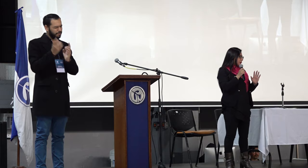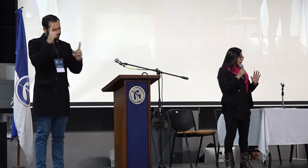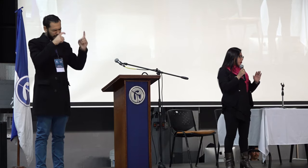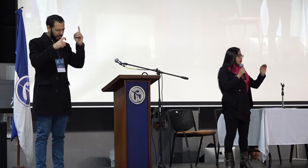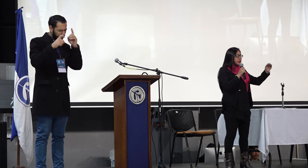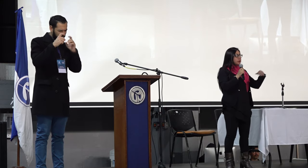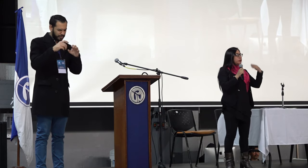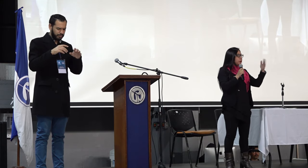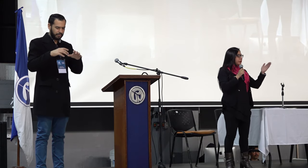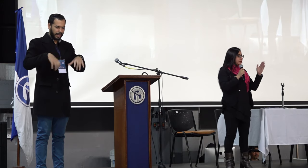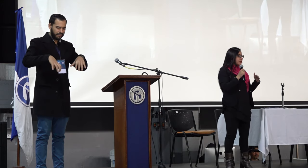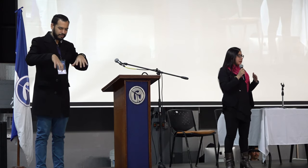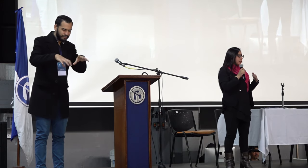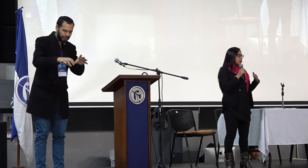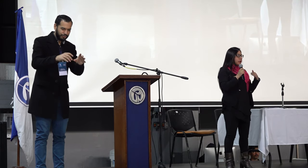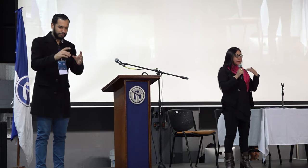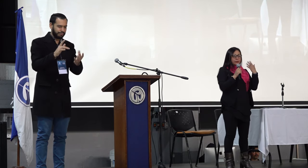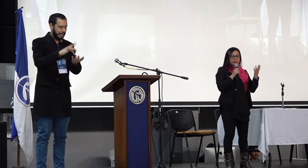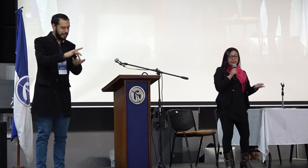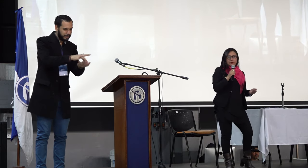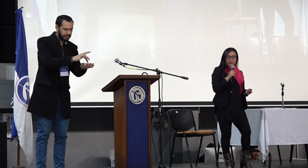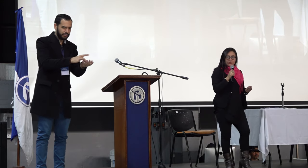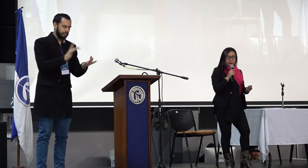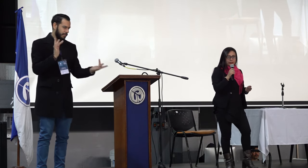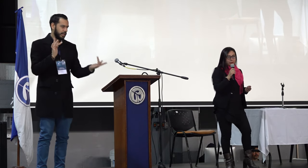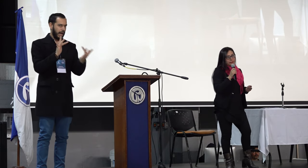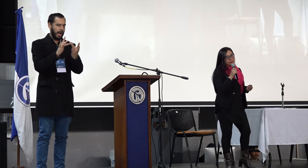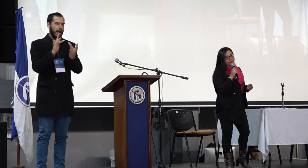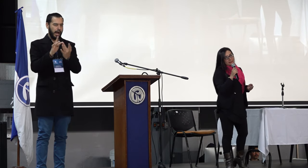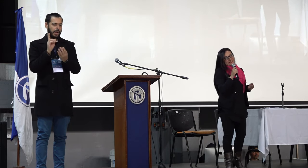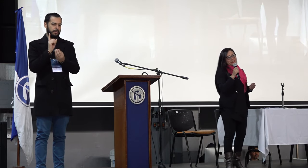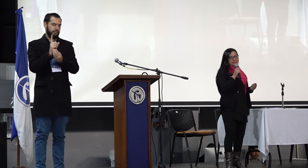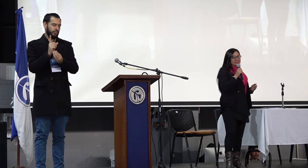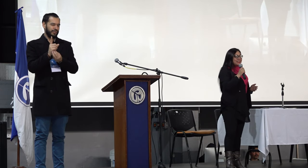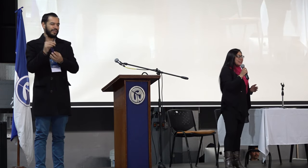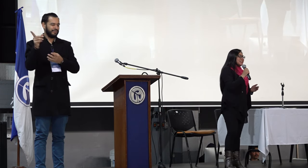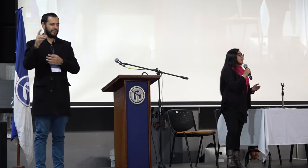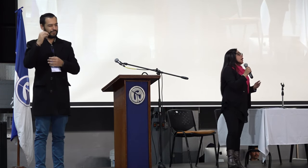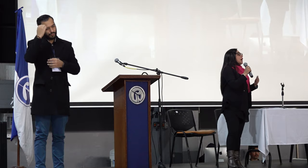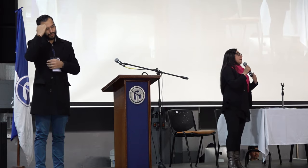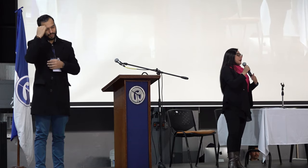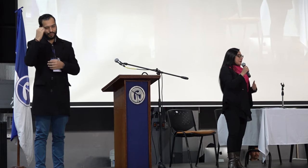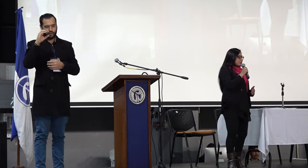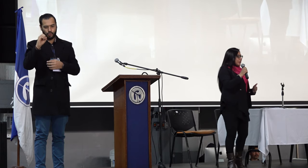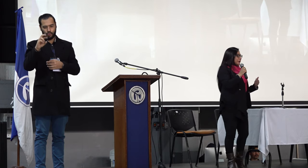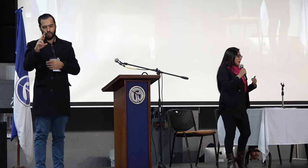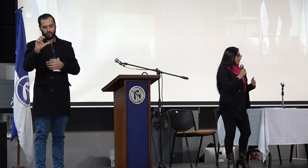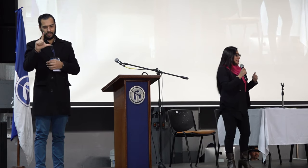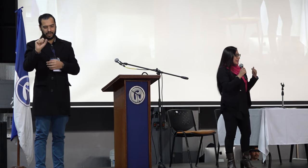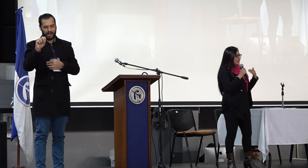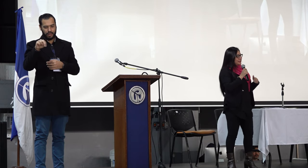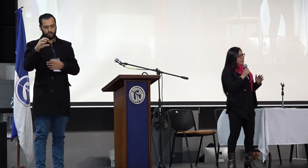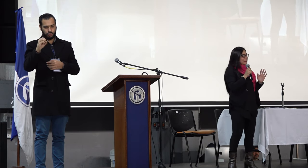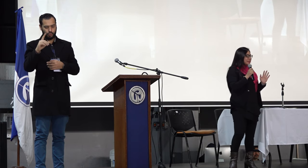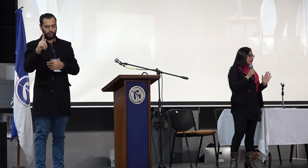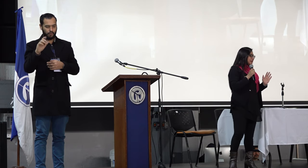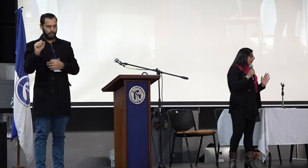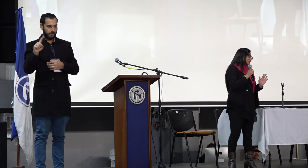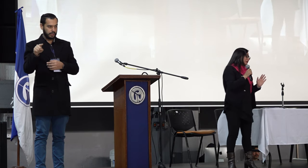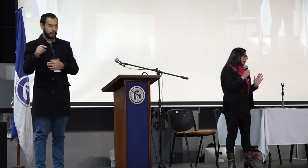acción, participación, siendo muy coherentes con la política del maestro Orlando Fazborda. En ese orden de ideas me considero una maestra